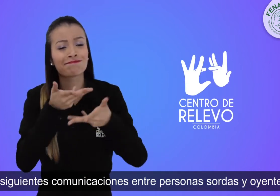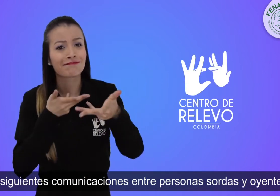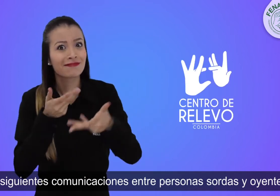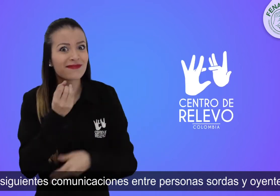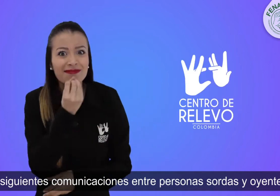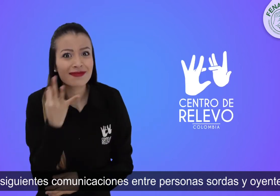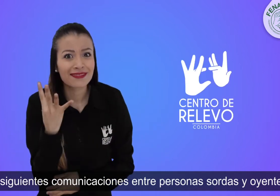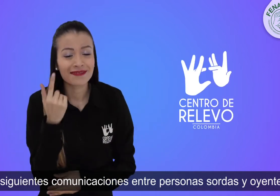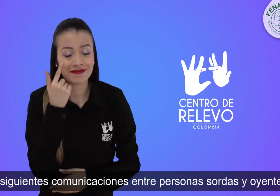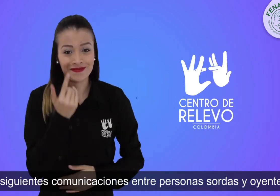sordas y oyentes.